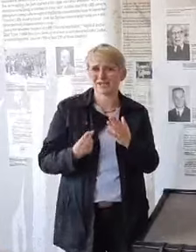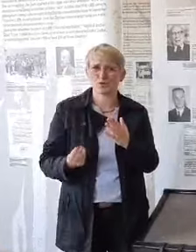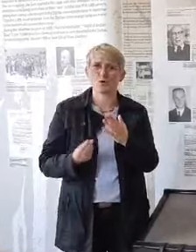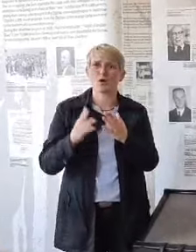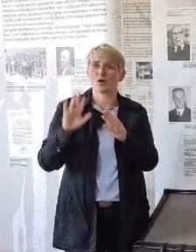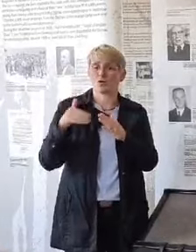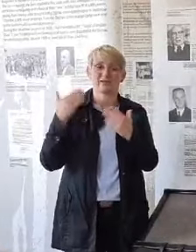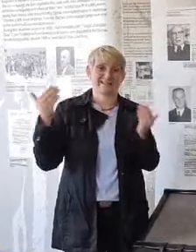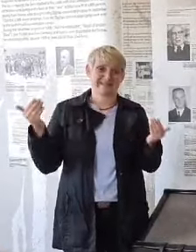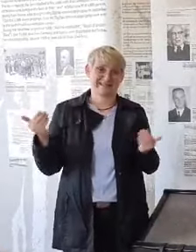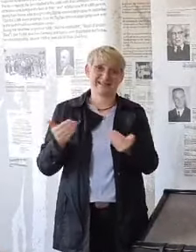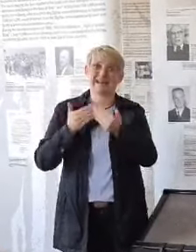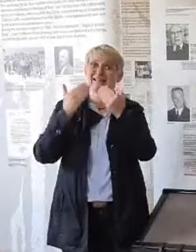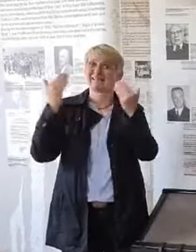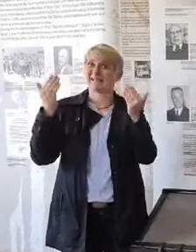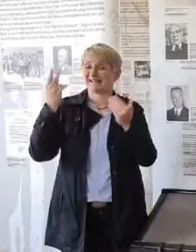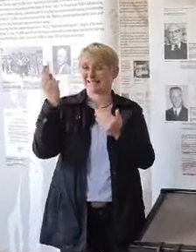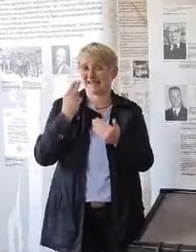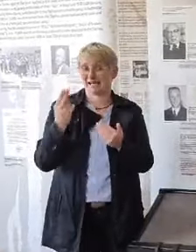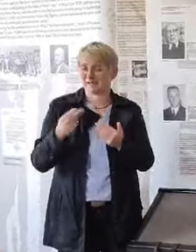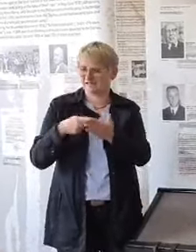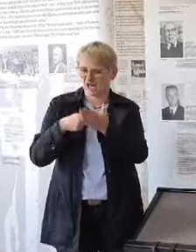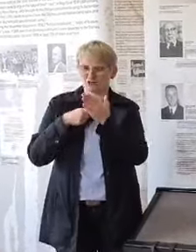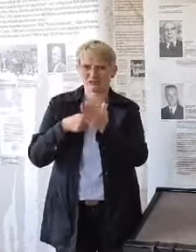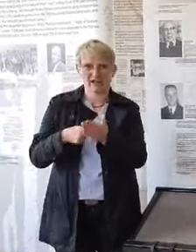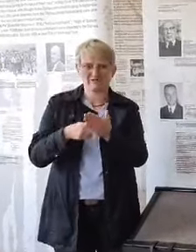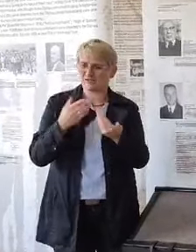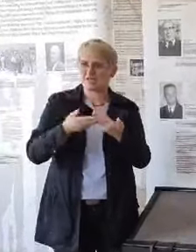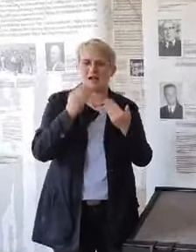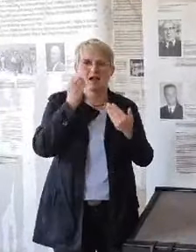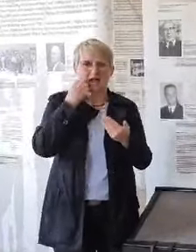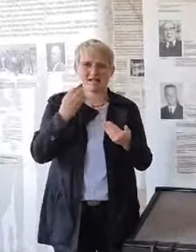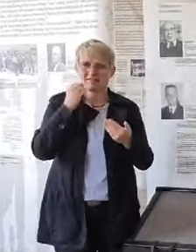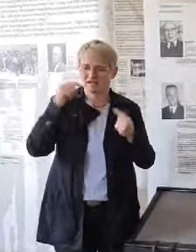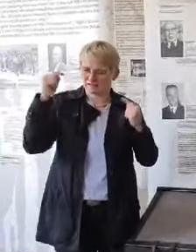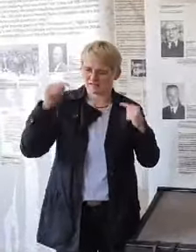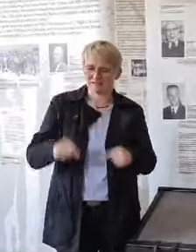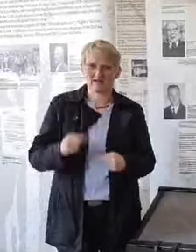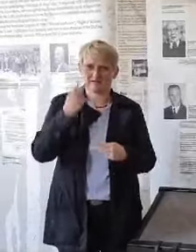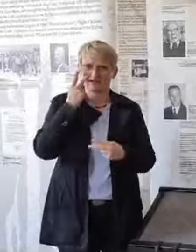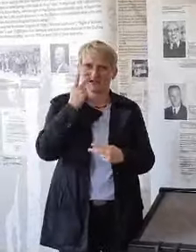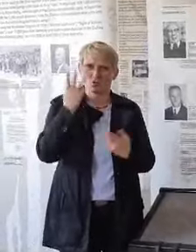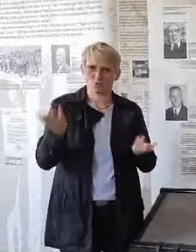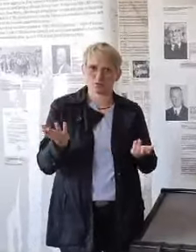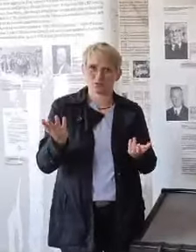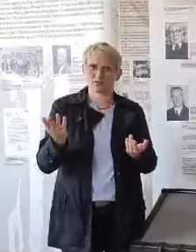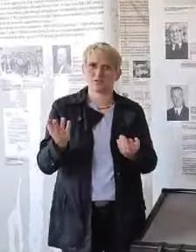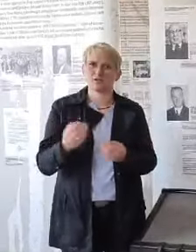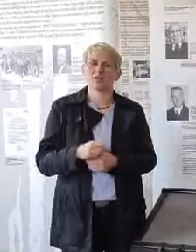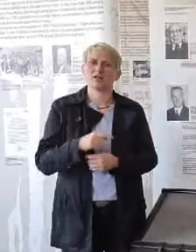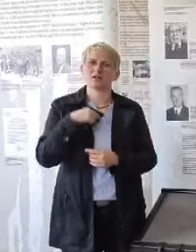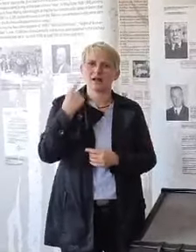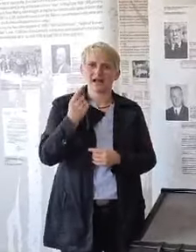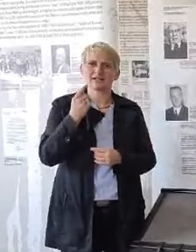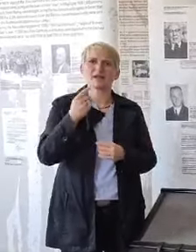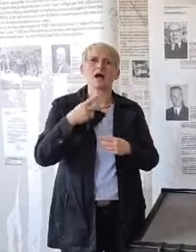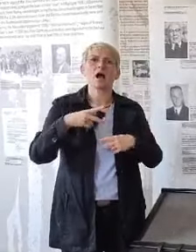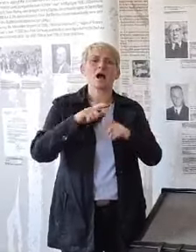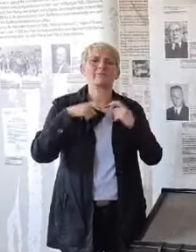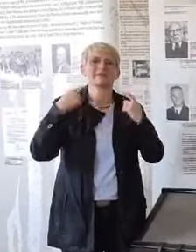Gegenteil, Zeichnungen, die darstellen, wie der Lageralltag hier ist. Und dazu gehen wir jetzt ein paar Abteilungen weiter im